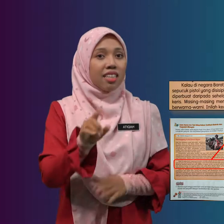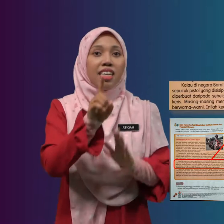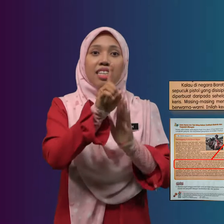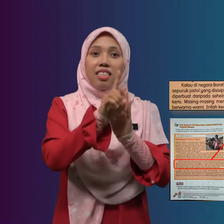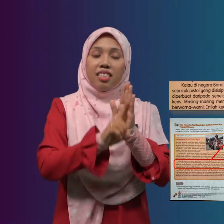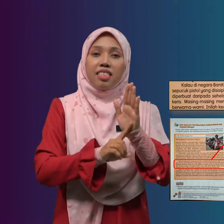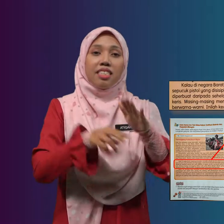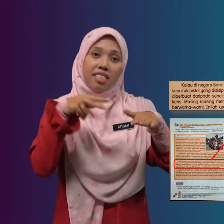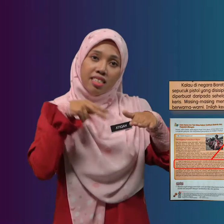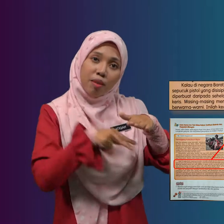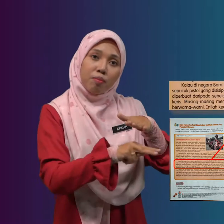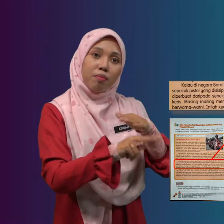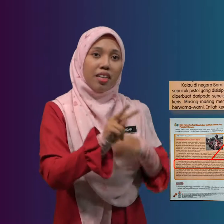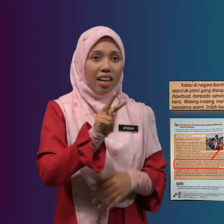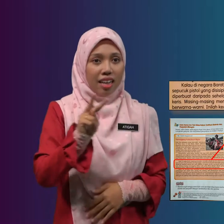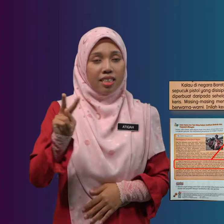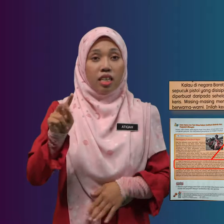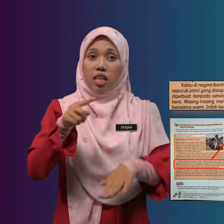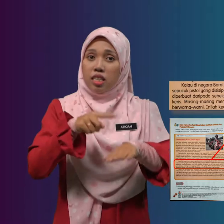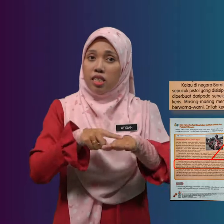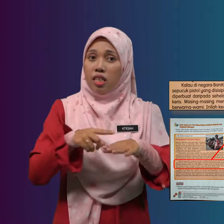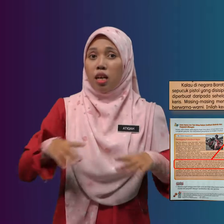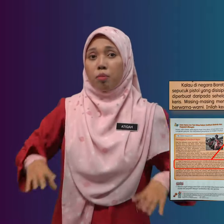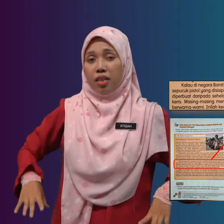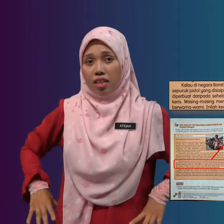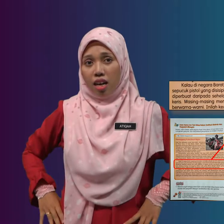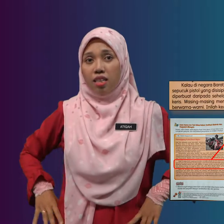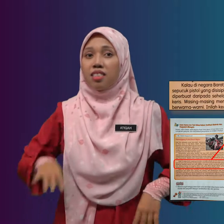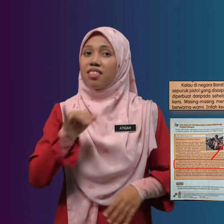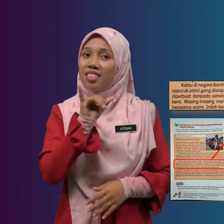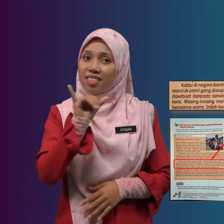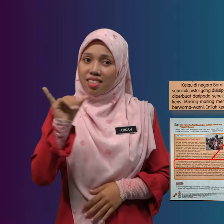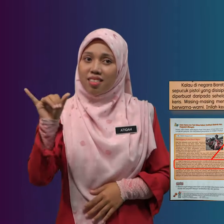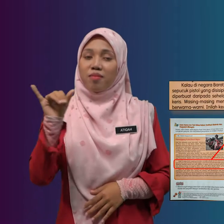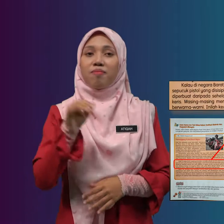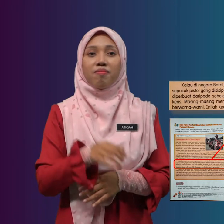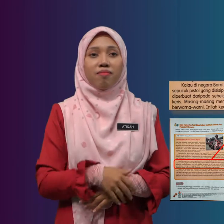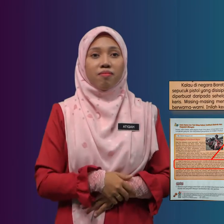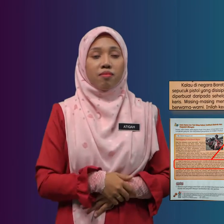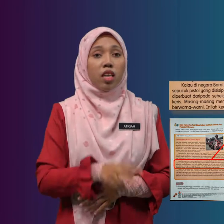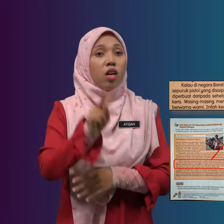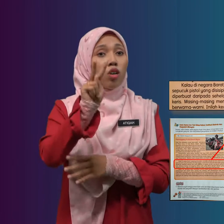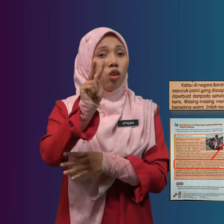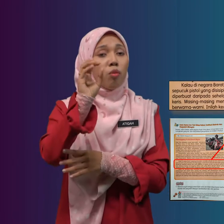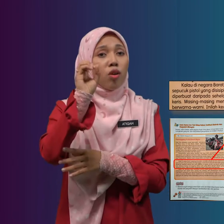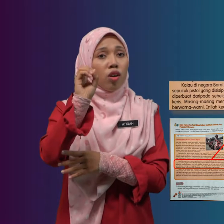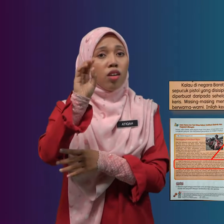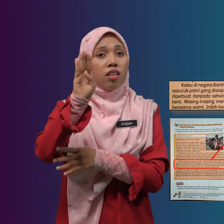Disisipkan Di Pinggangnya Koboy